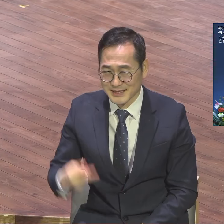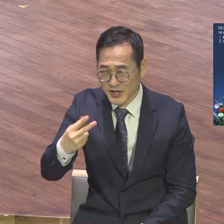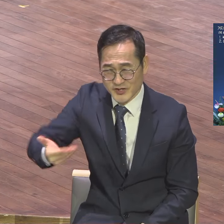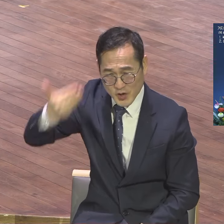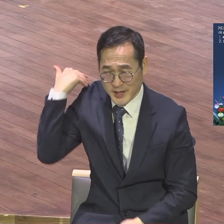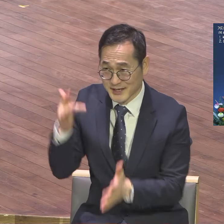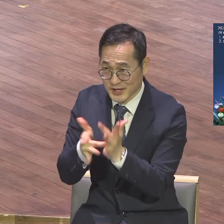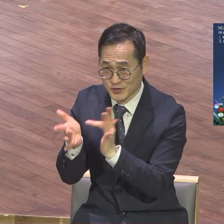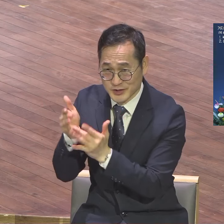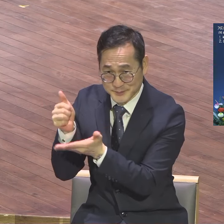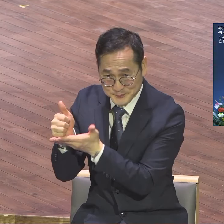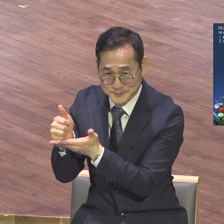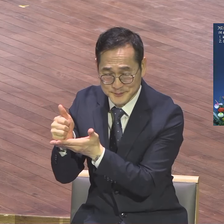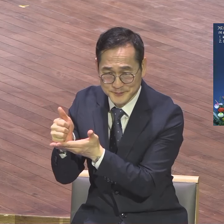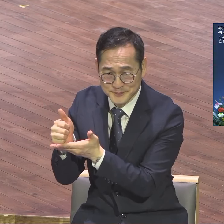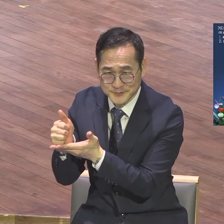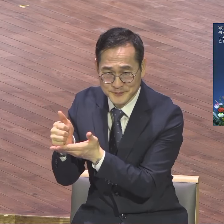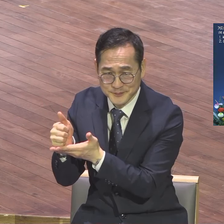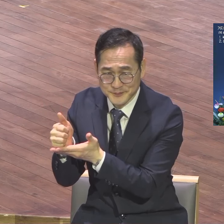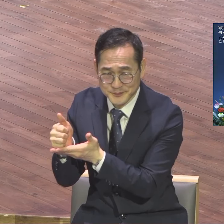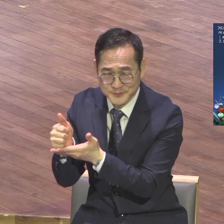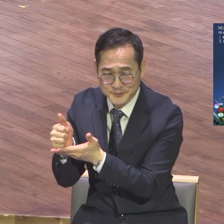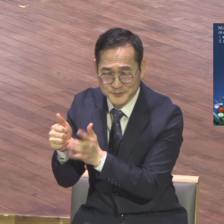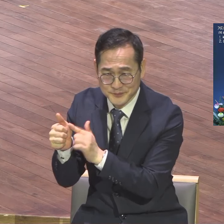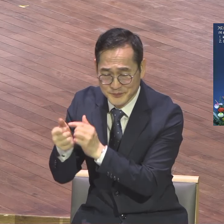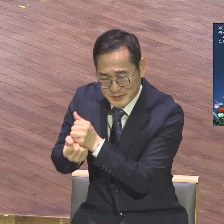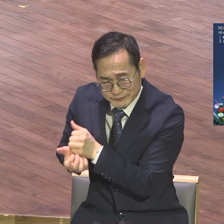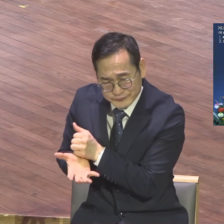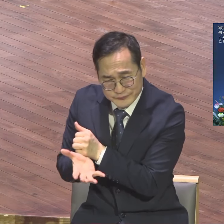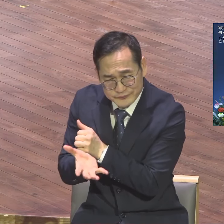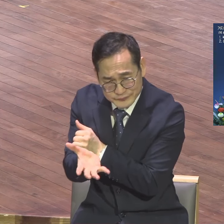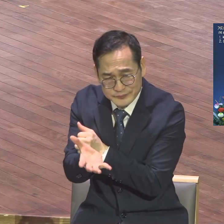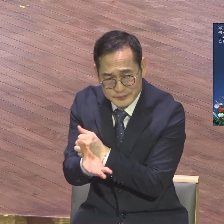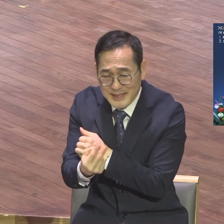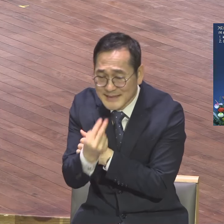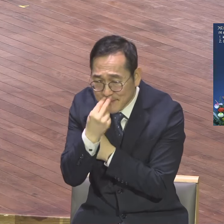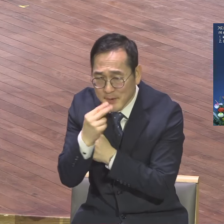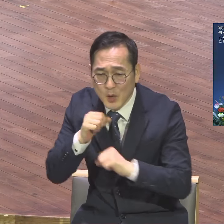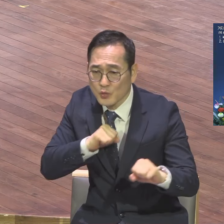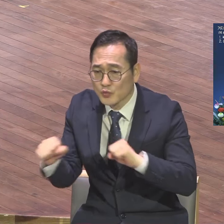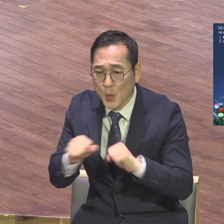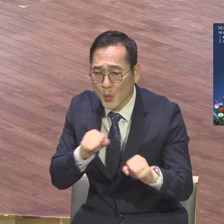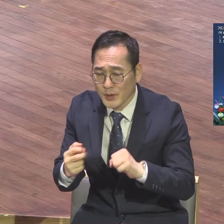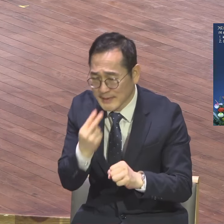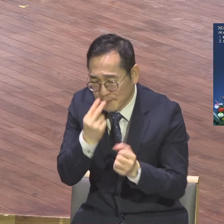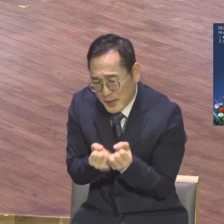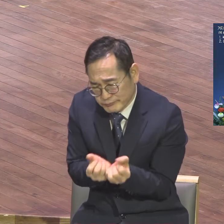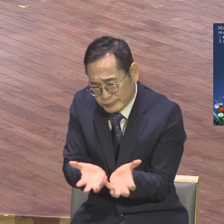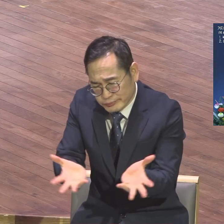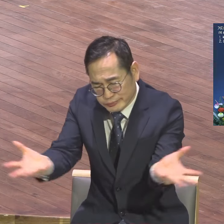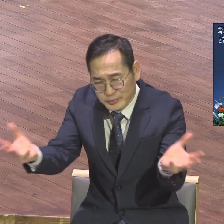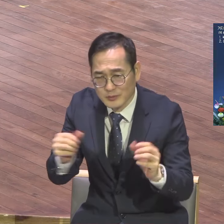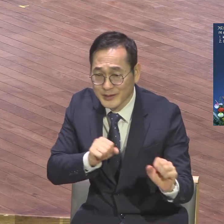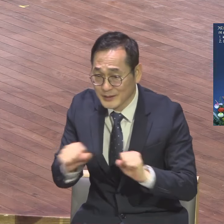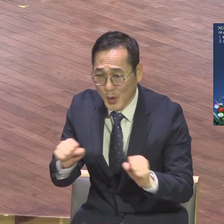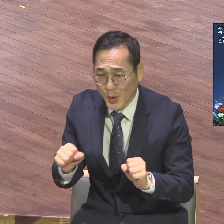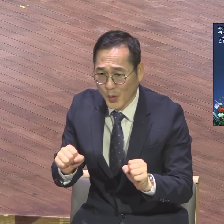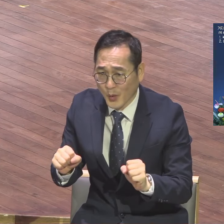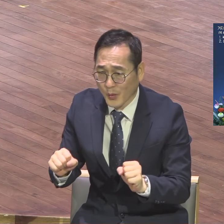본격화된 생명운동의 이 개다시 비전이 이제는 우리를 통해서 확산되어져야 한다 만국을 기업으로